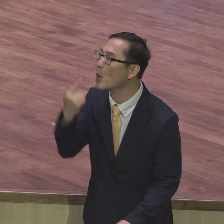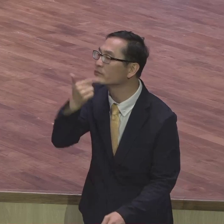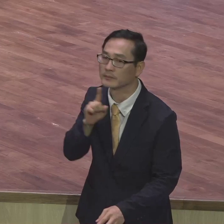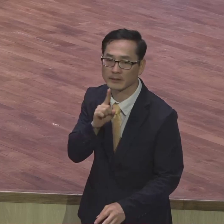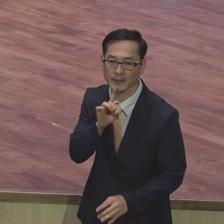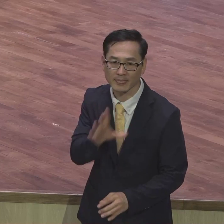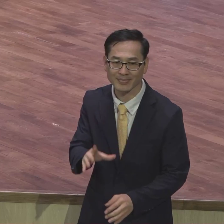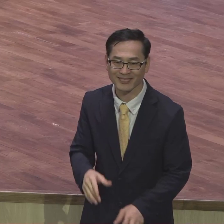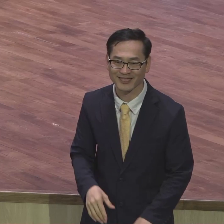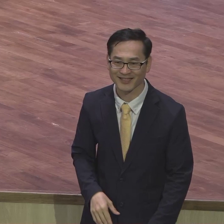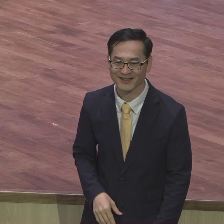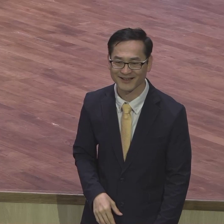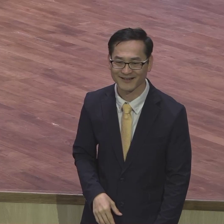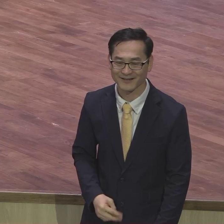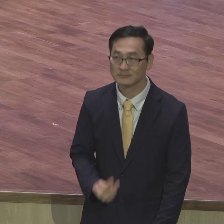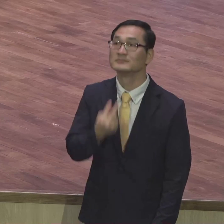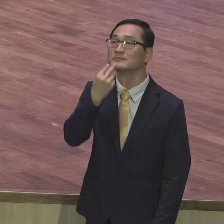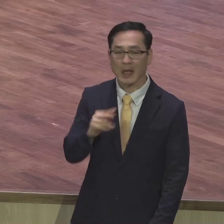우리 신앙생활 이렇게 하고 있다는 거예요